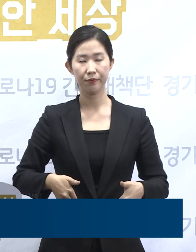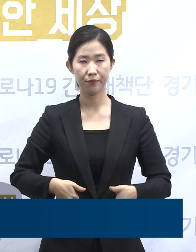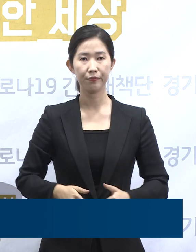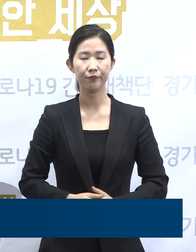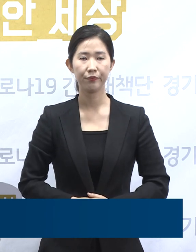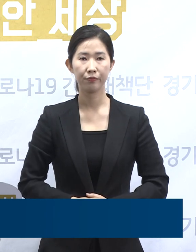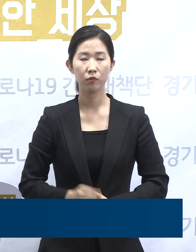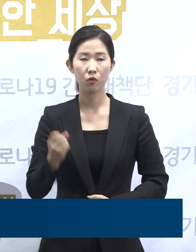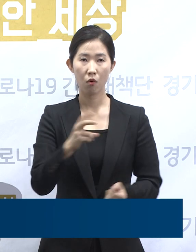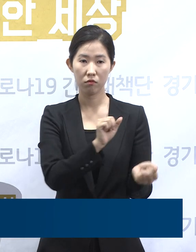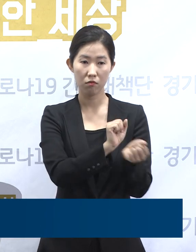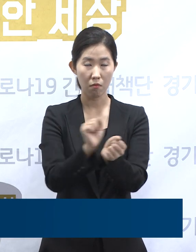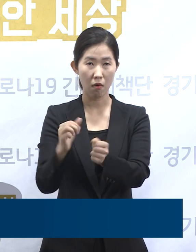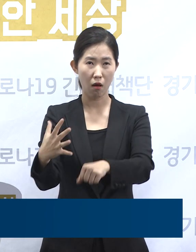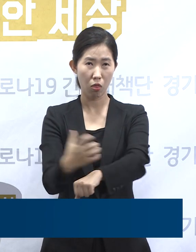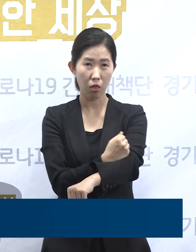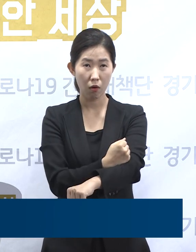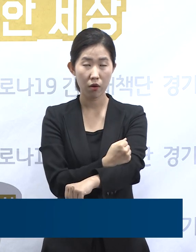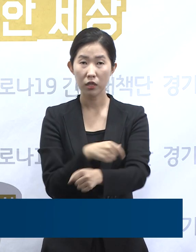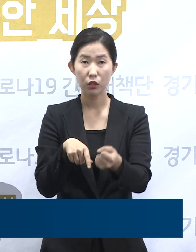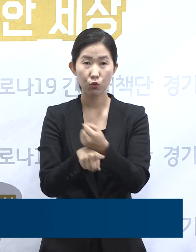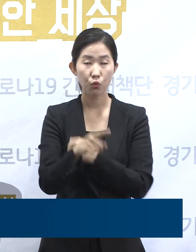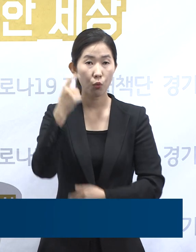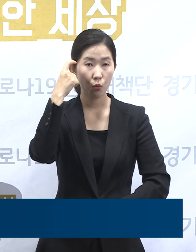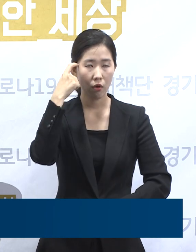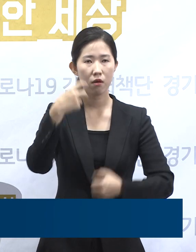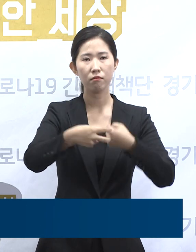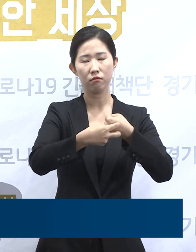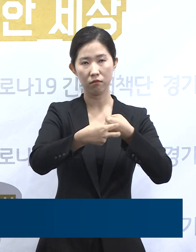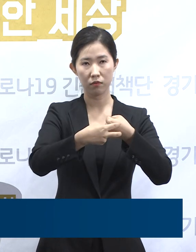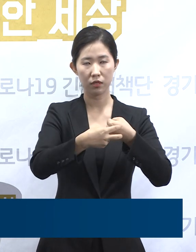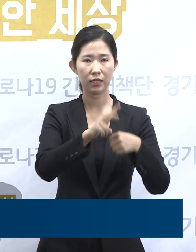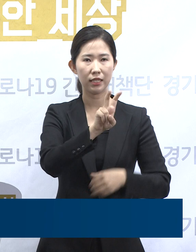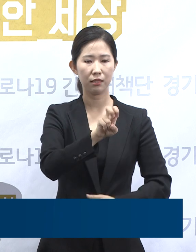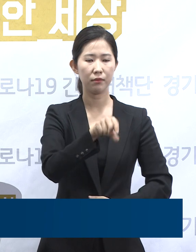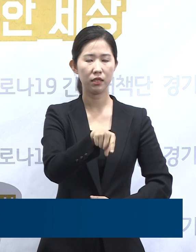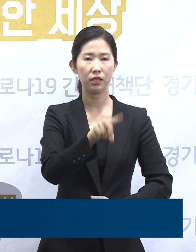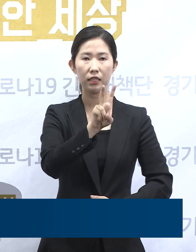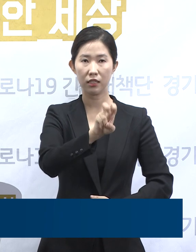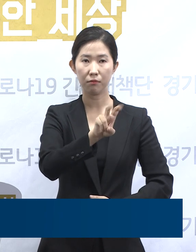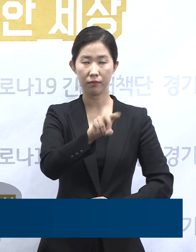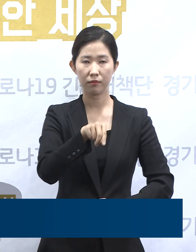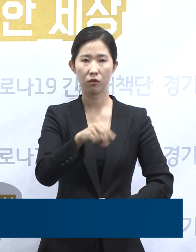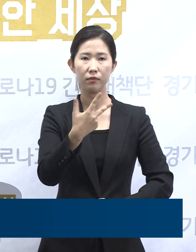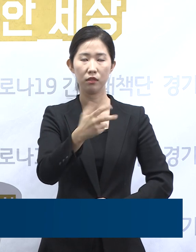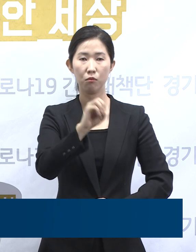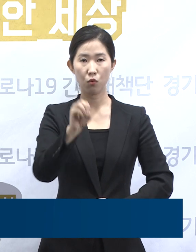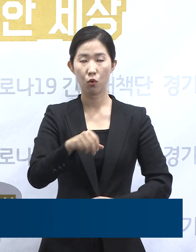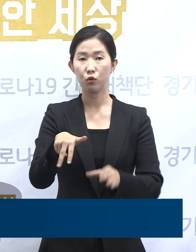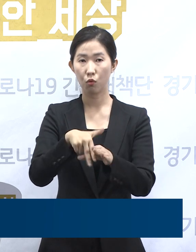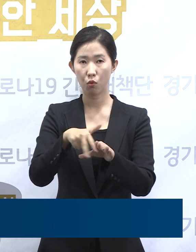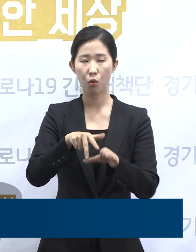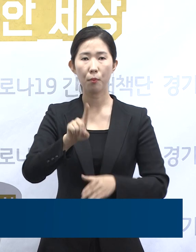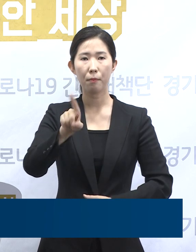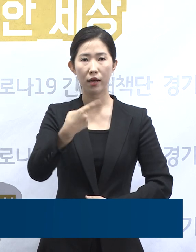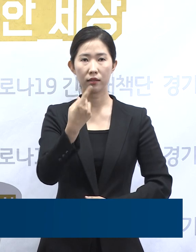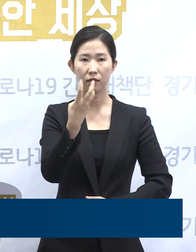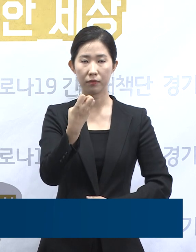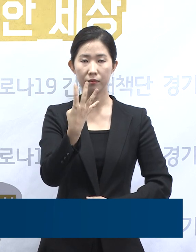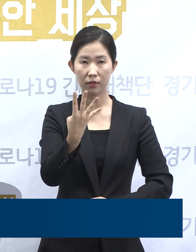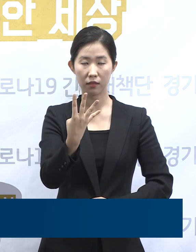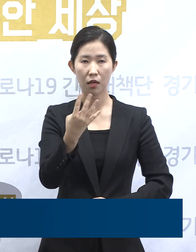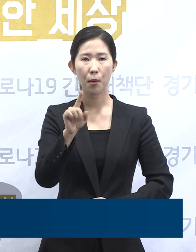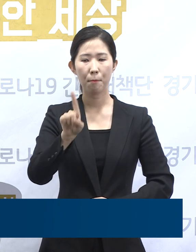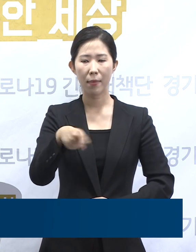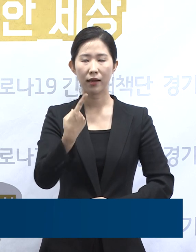전파 영향이 컸던 감염 경로는 병의원 요양원이 21.7% 종교시설 관련이 134명 119